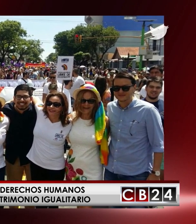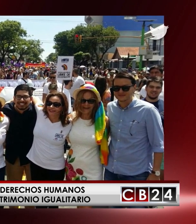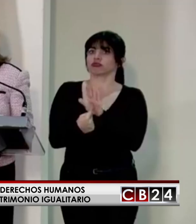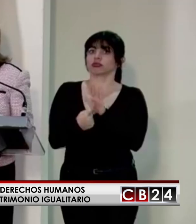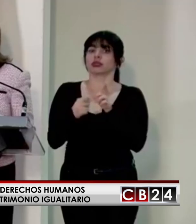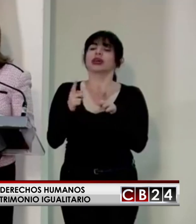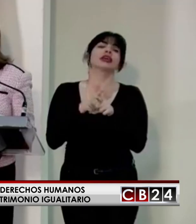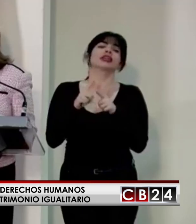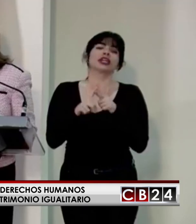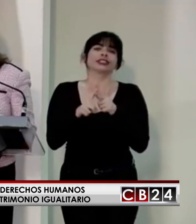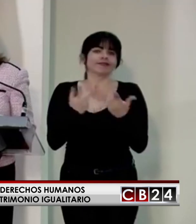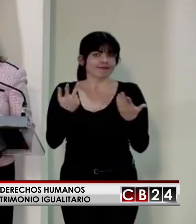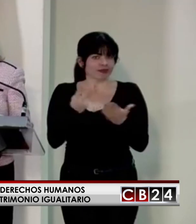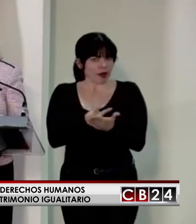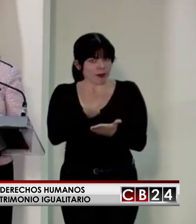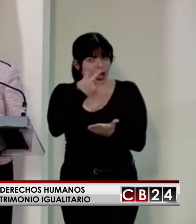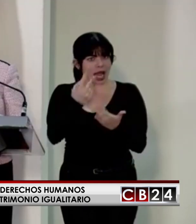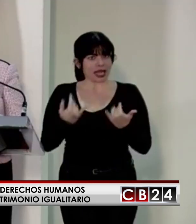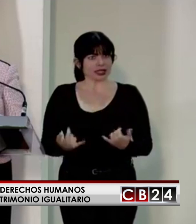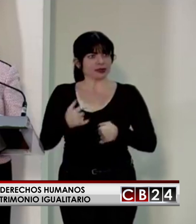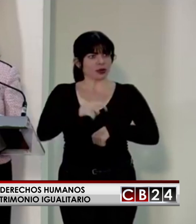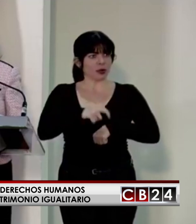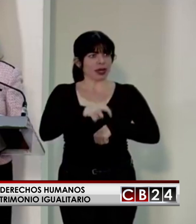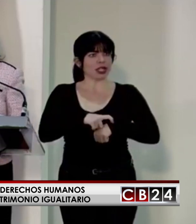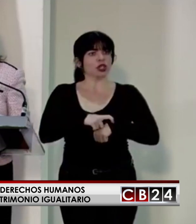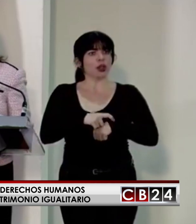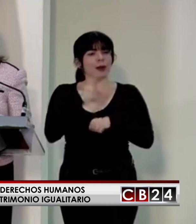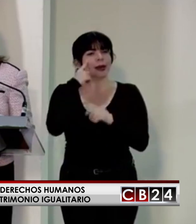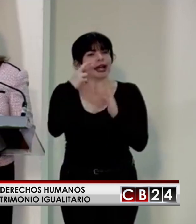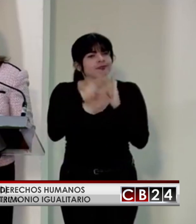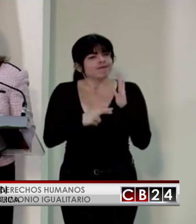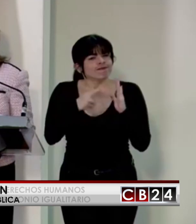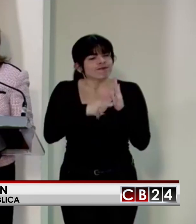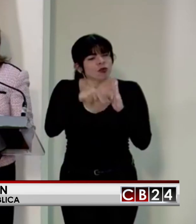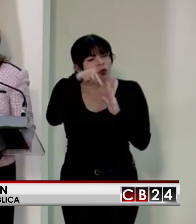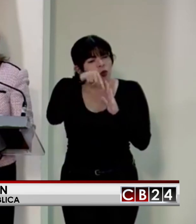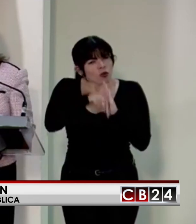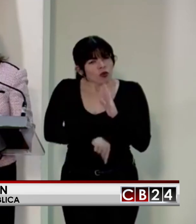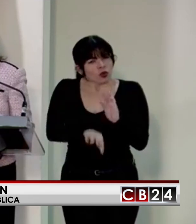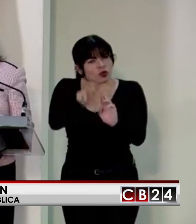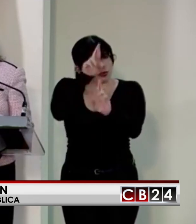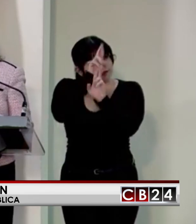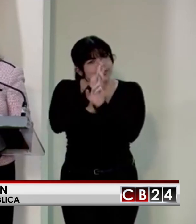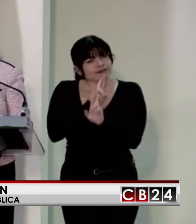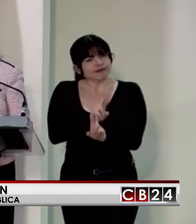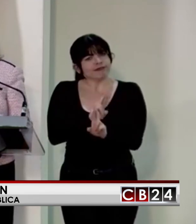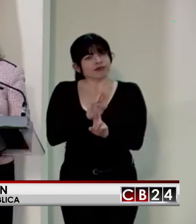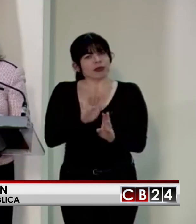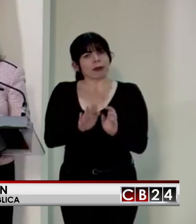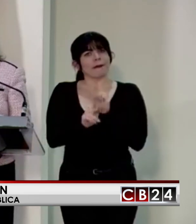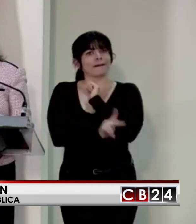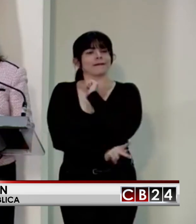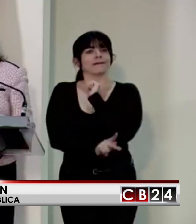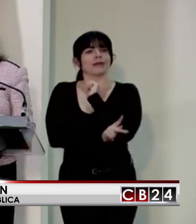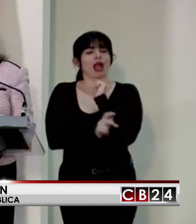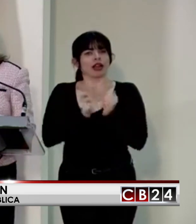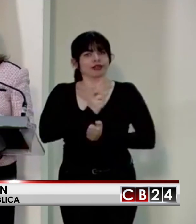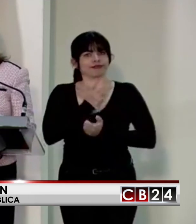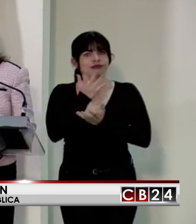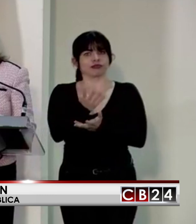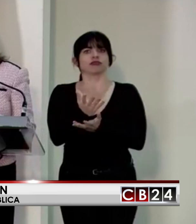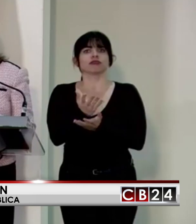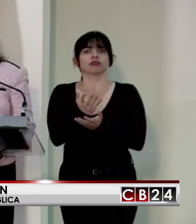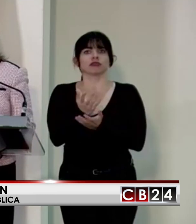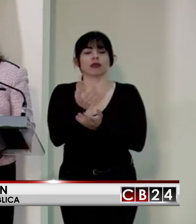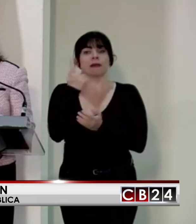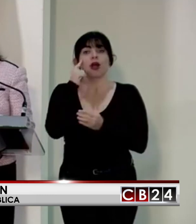años. Es valiosa la ocasión para reiterar el profundo respeto que nuestro país profesa a